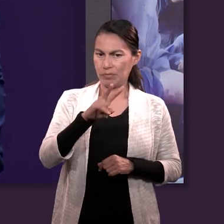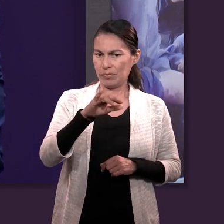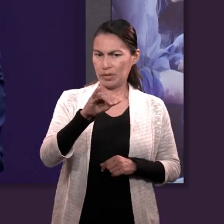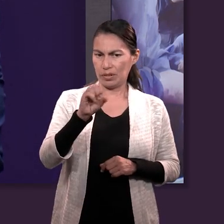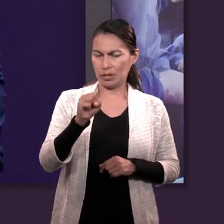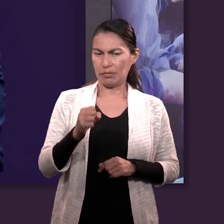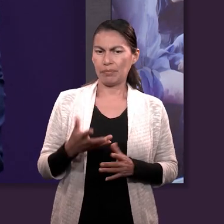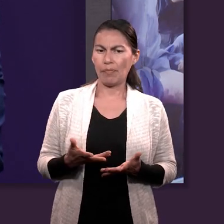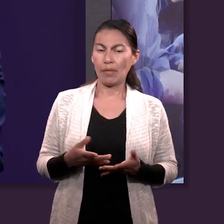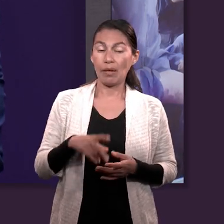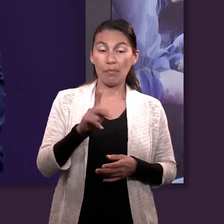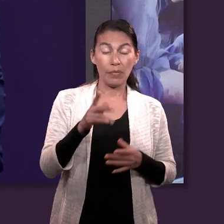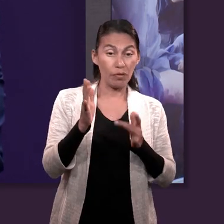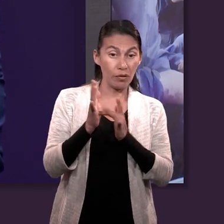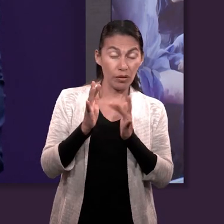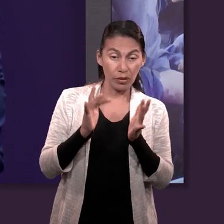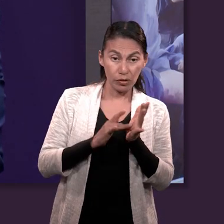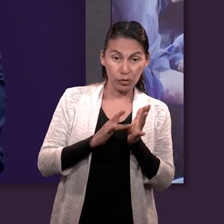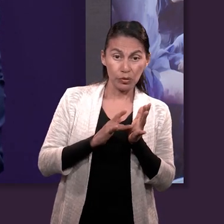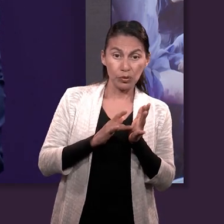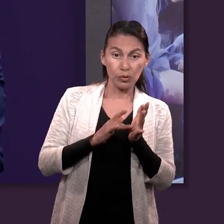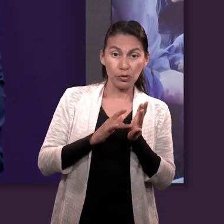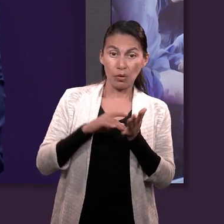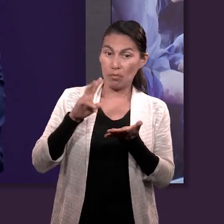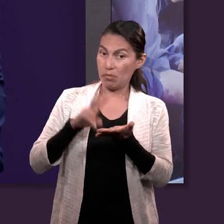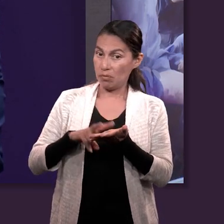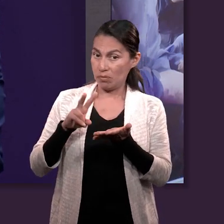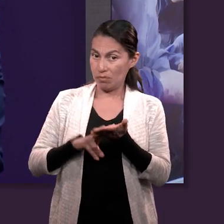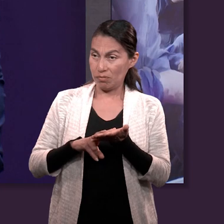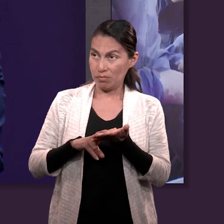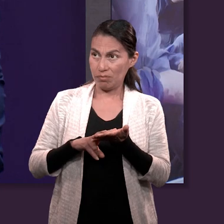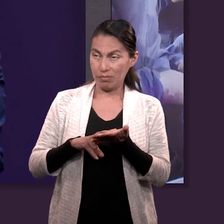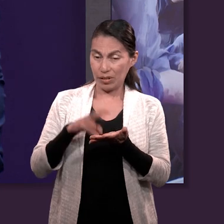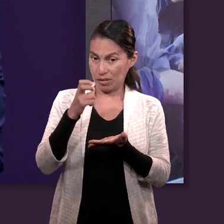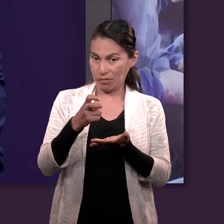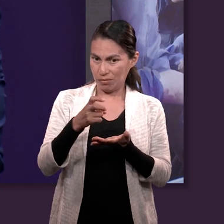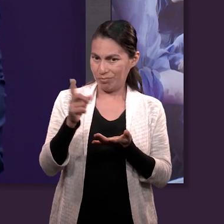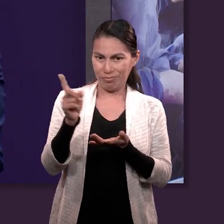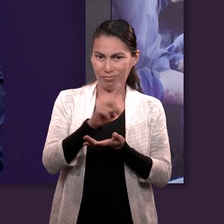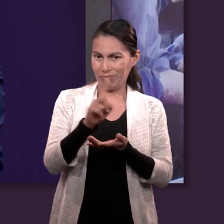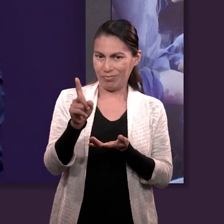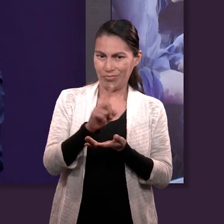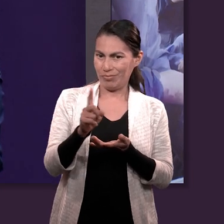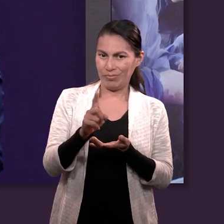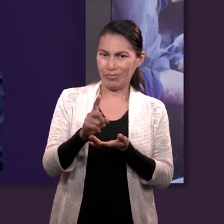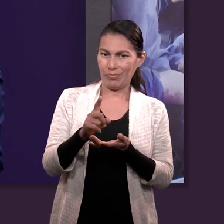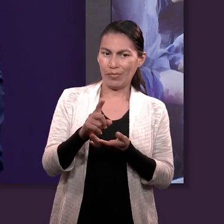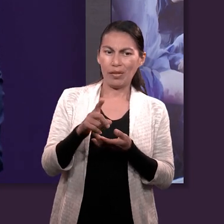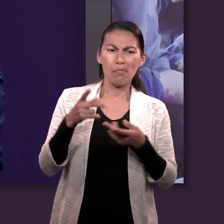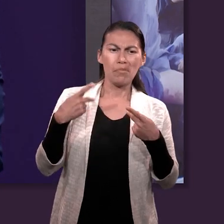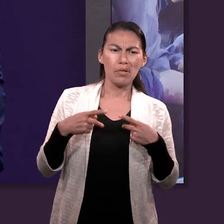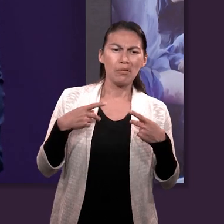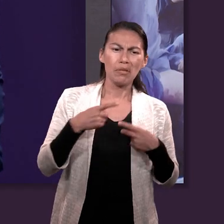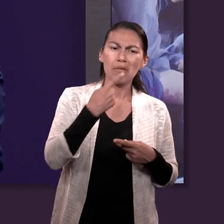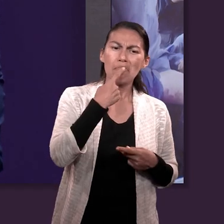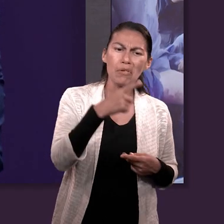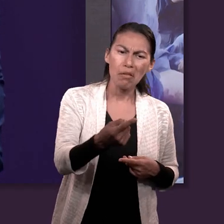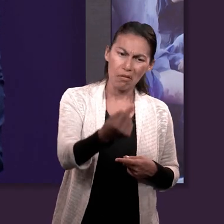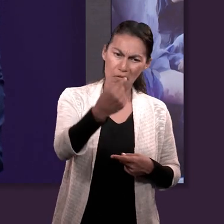Pero al parecer en el contexto de Jesús, más bien el principio es la no reciprocidad, porque él bendecía a los que